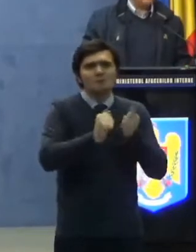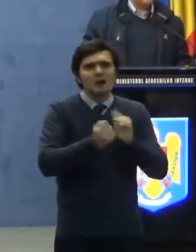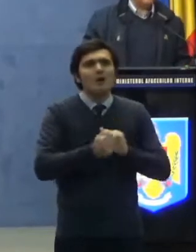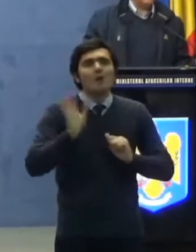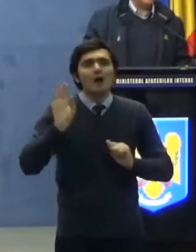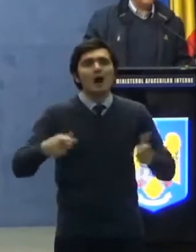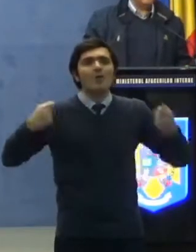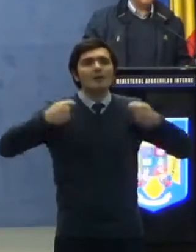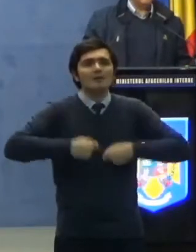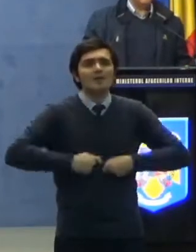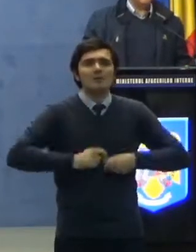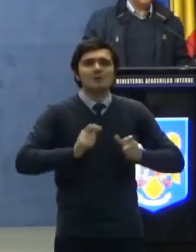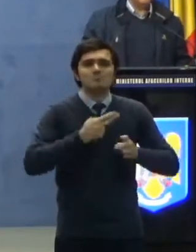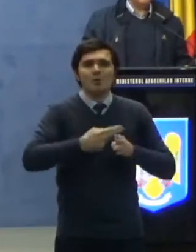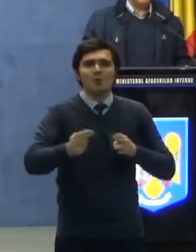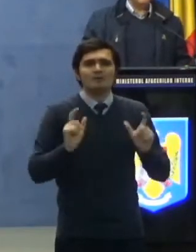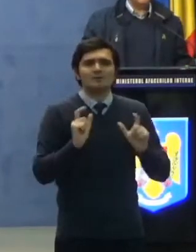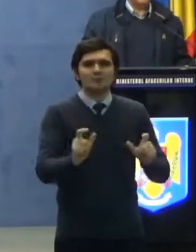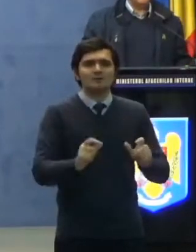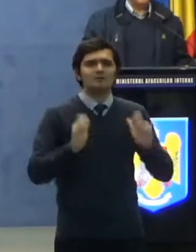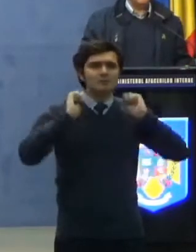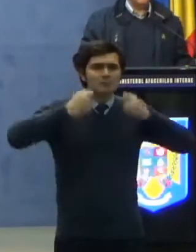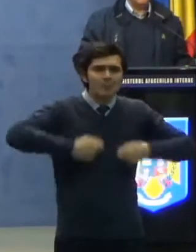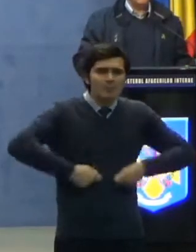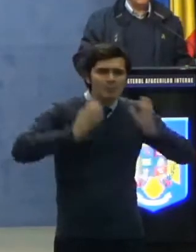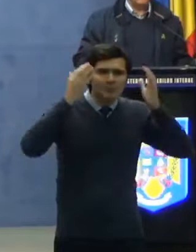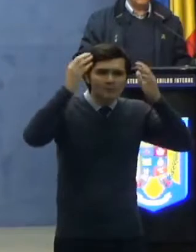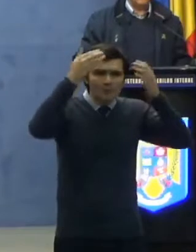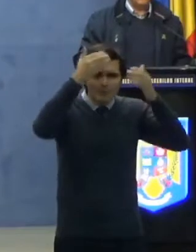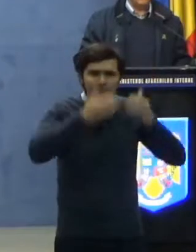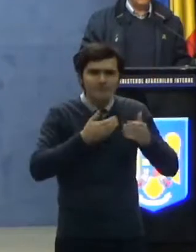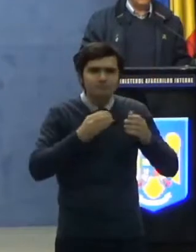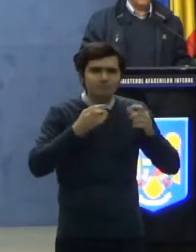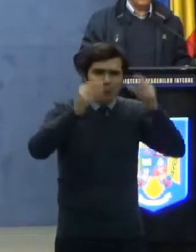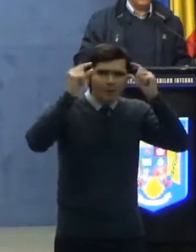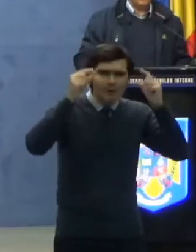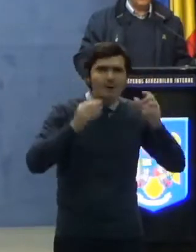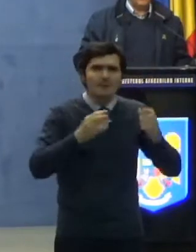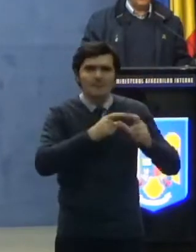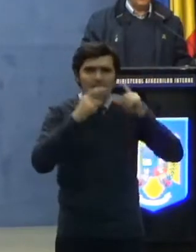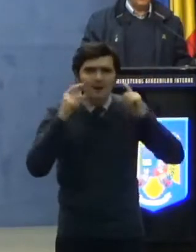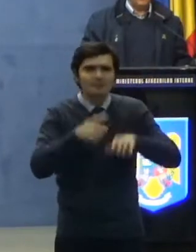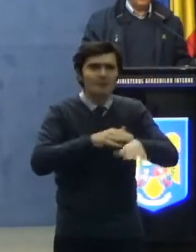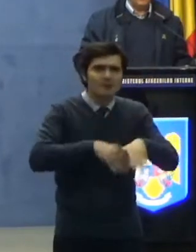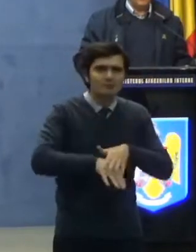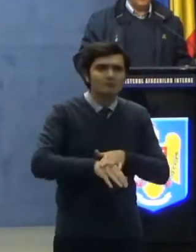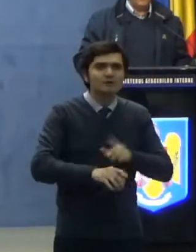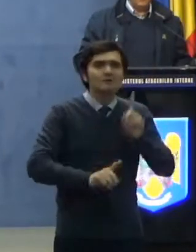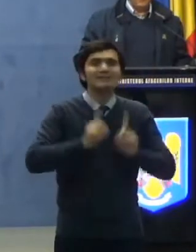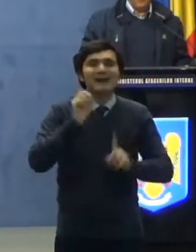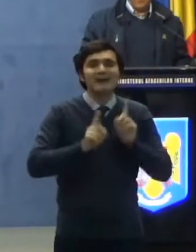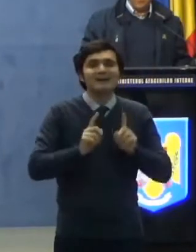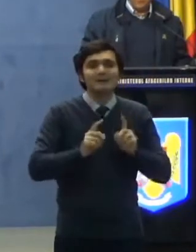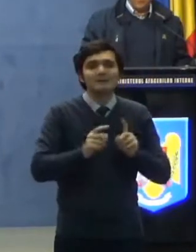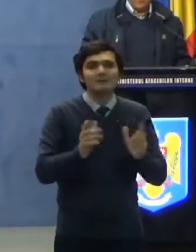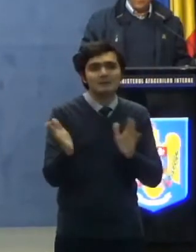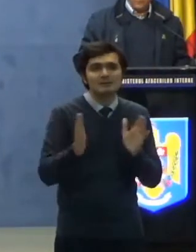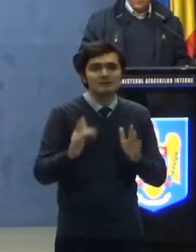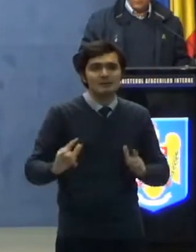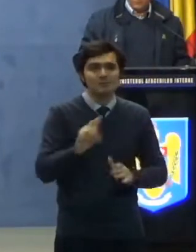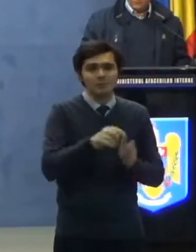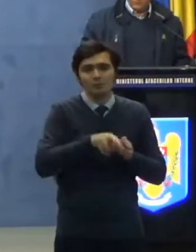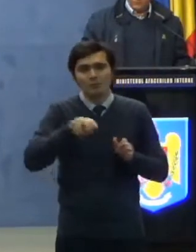respectiv combinezon, mănuși, ochelari, mască, dacă între zboruri coboară din aeronavă.